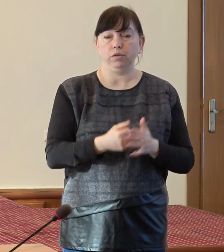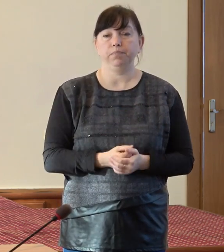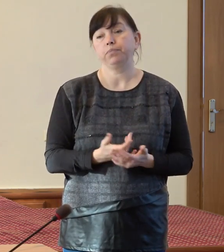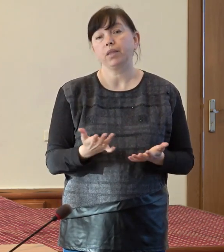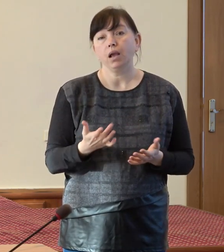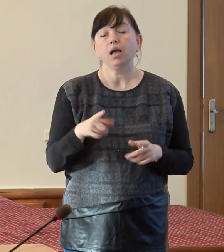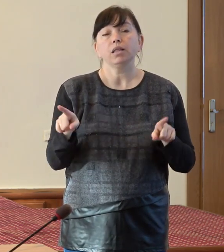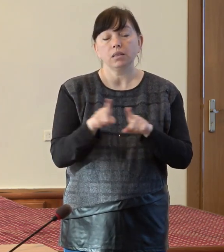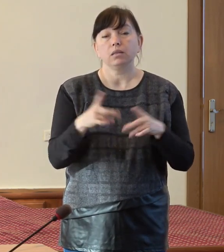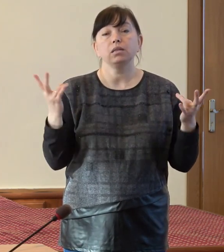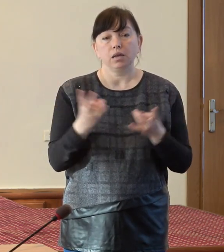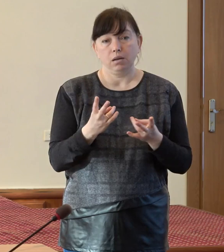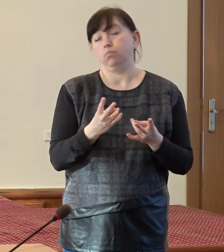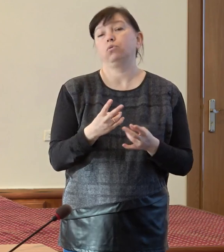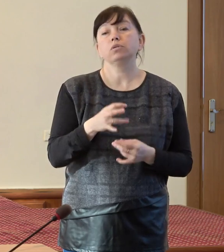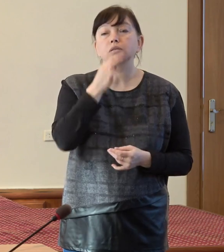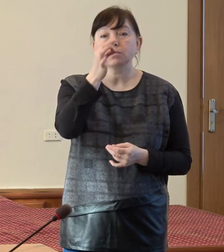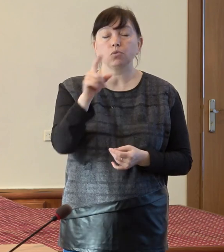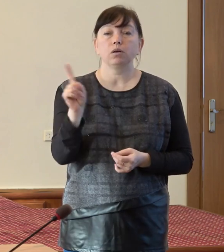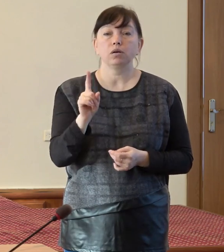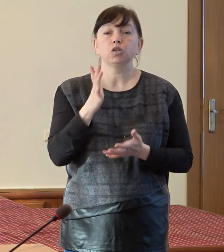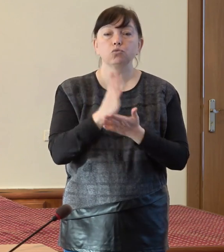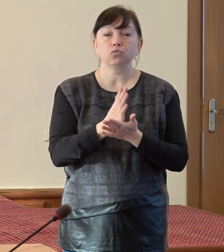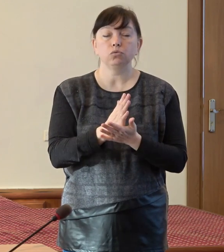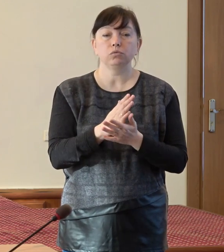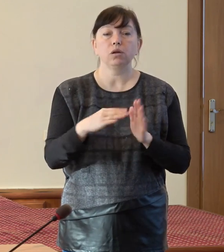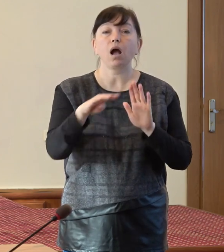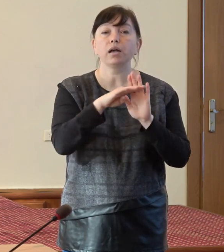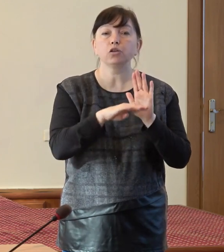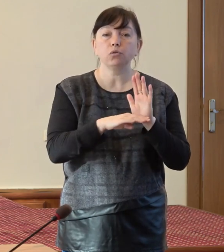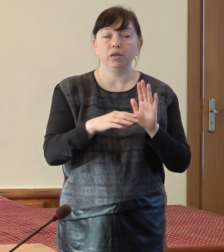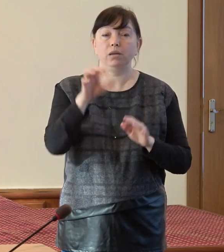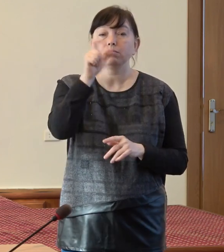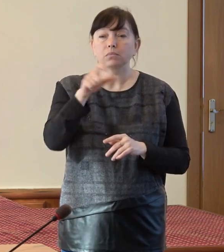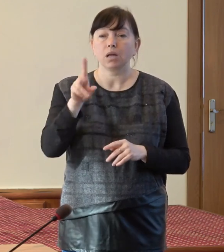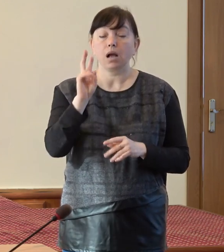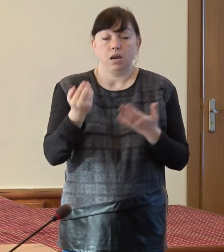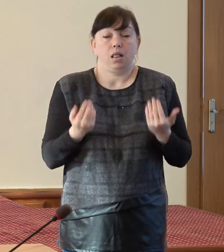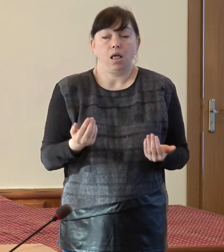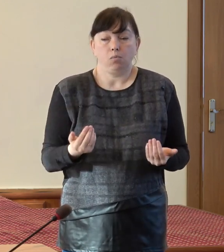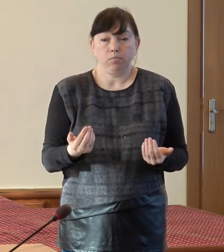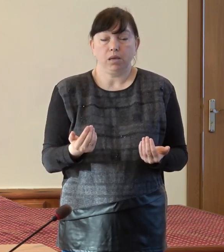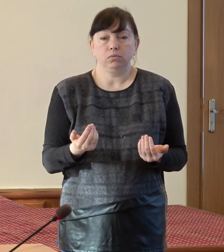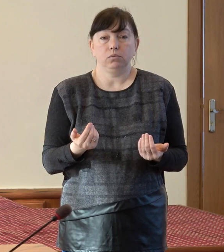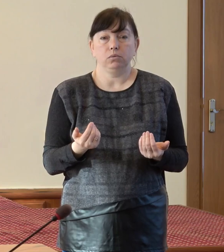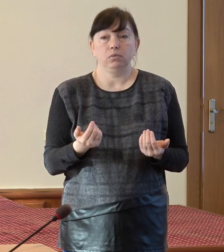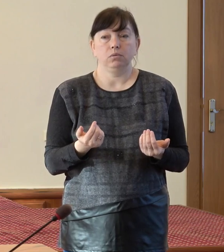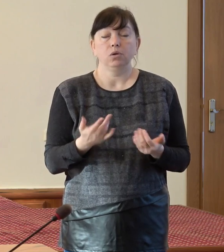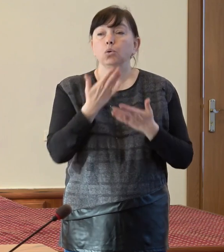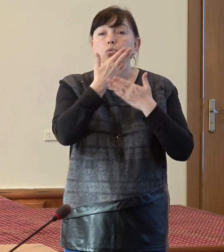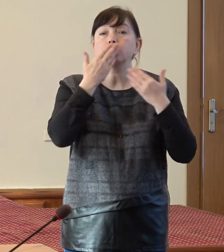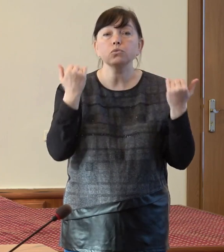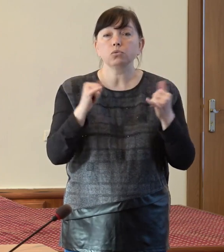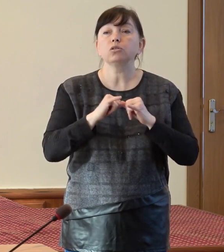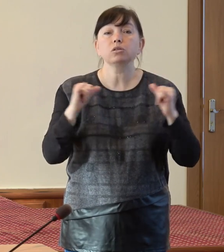Mai trebuie să accentuăm că sunt categorii de beneficiari pentru care la moment nu